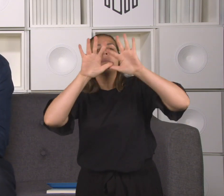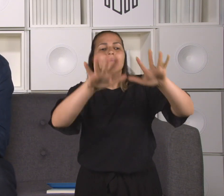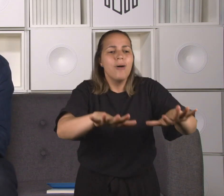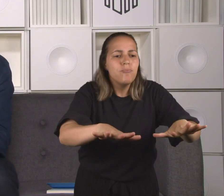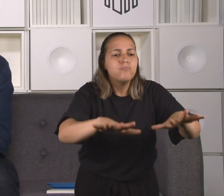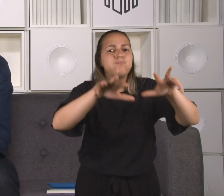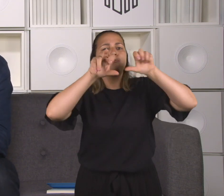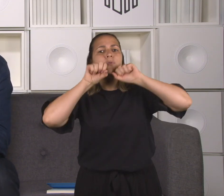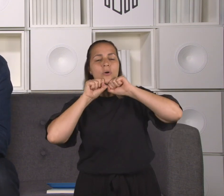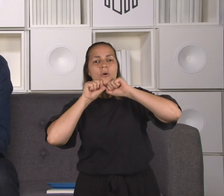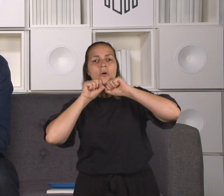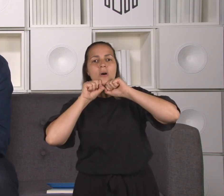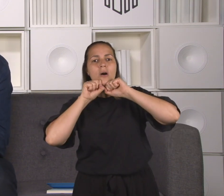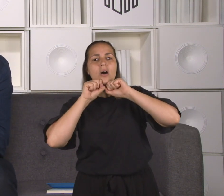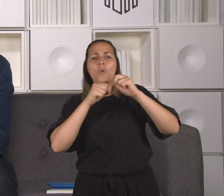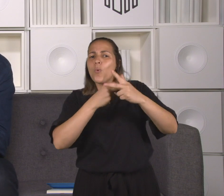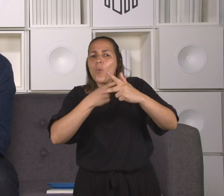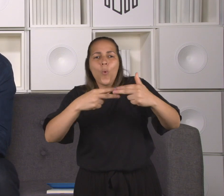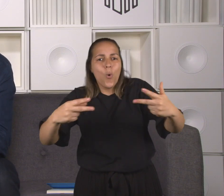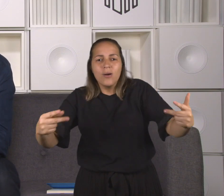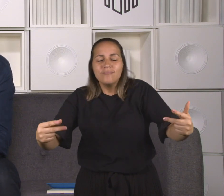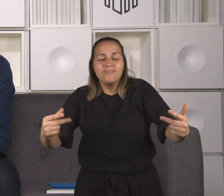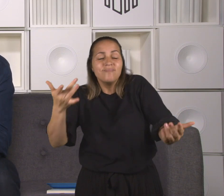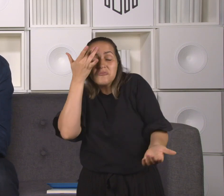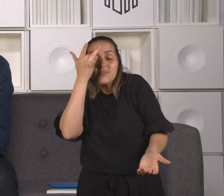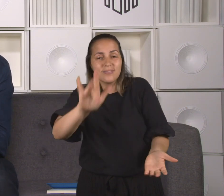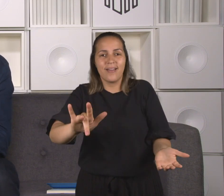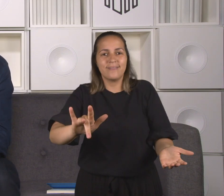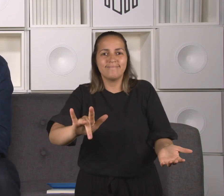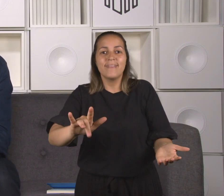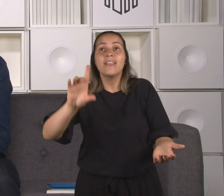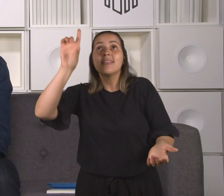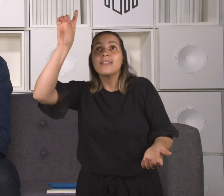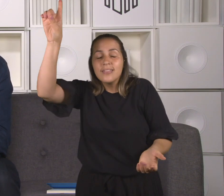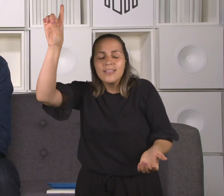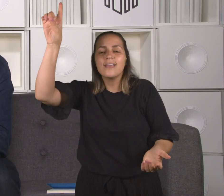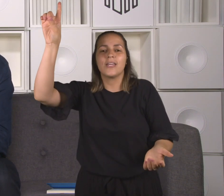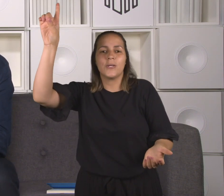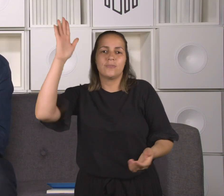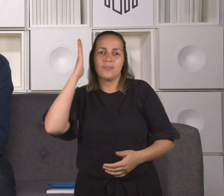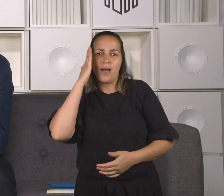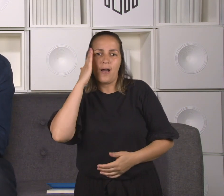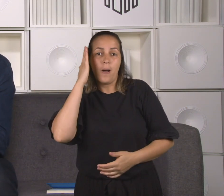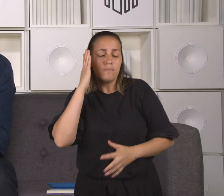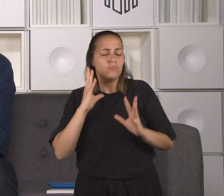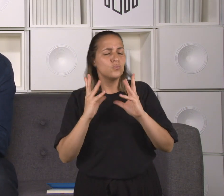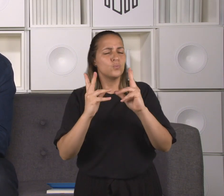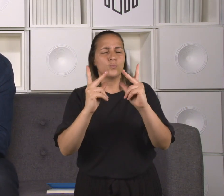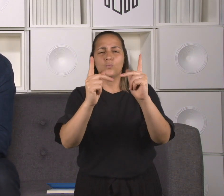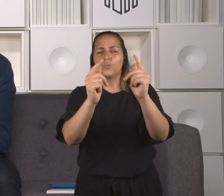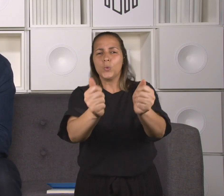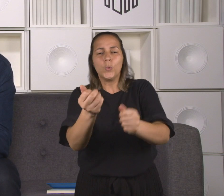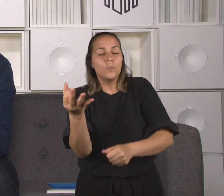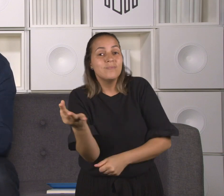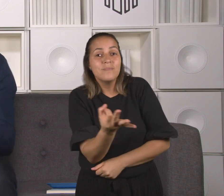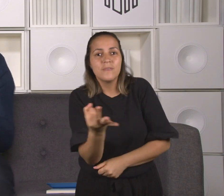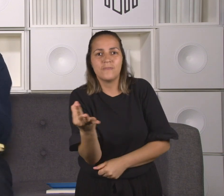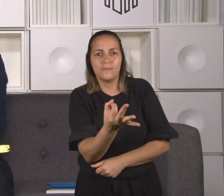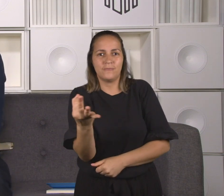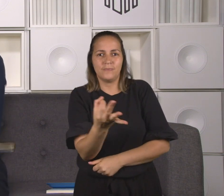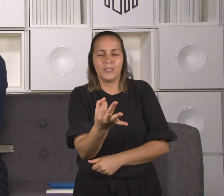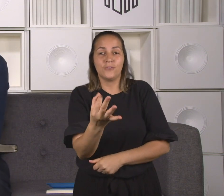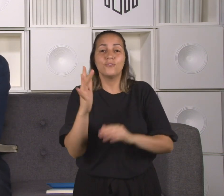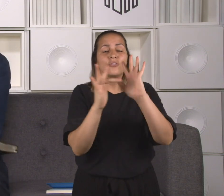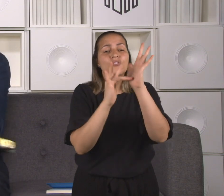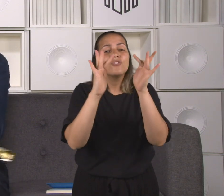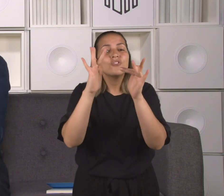religião é um jogo de cisão, cisão da realidade. E a obra de Jesus é uma